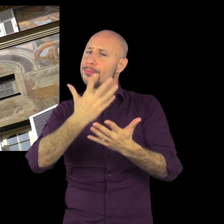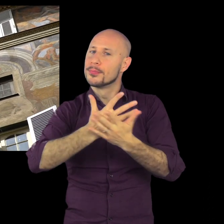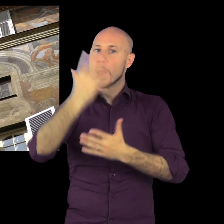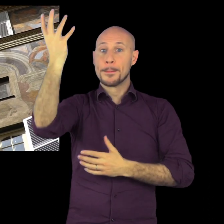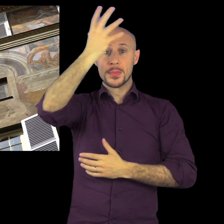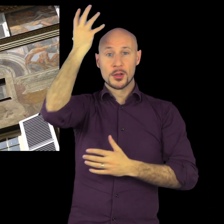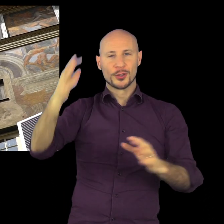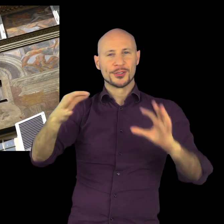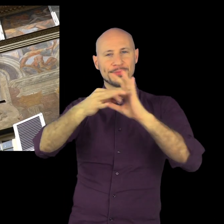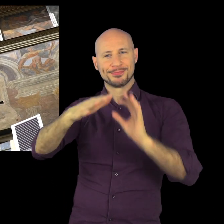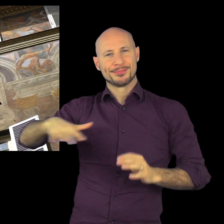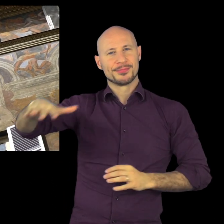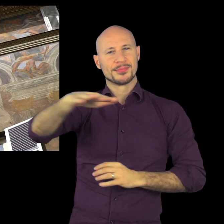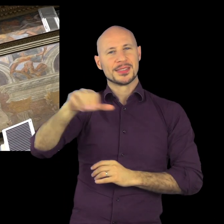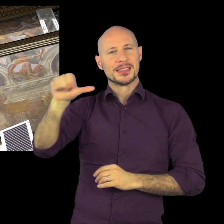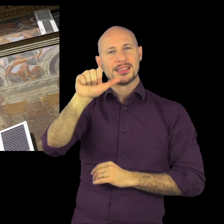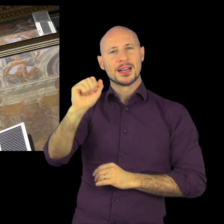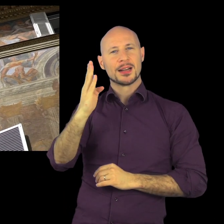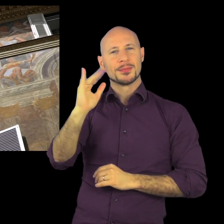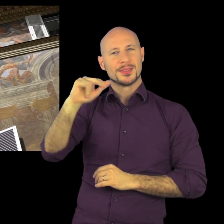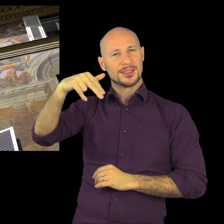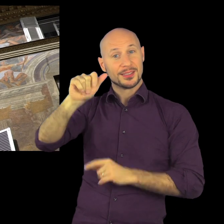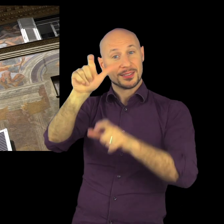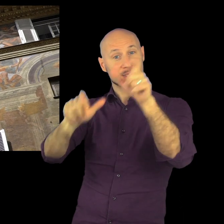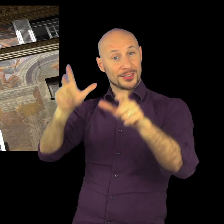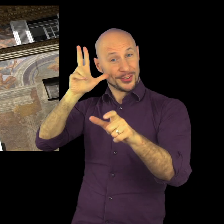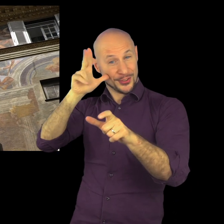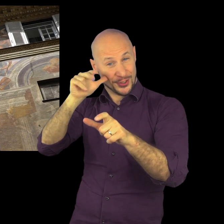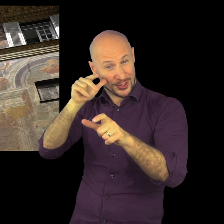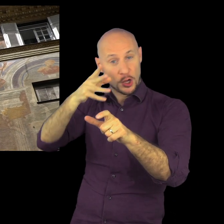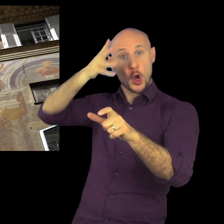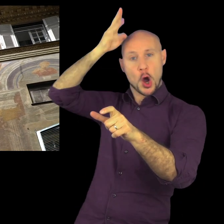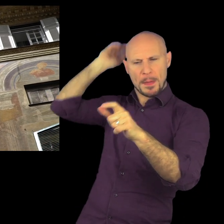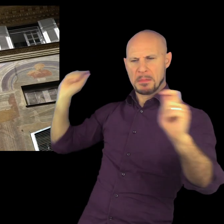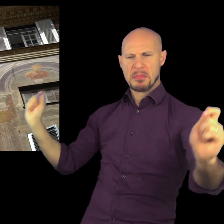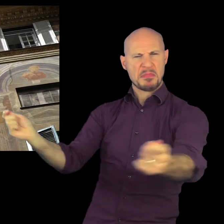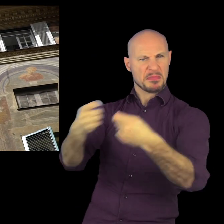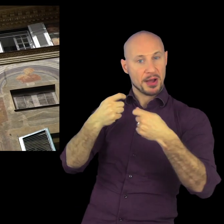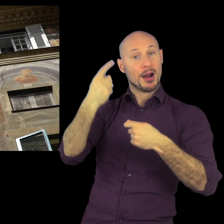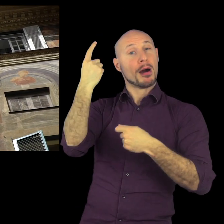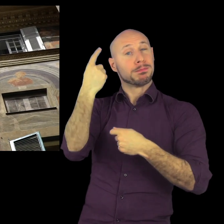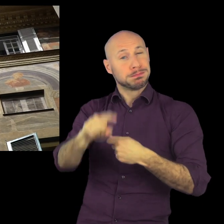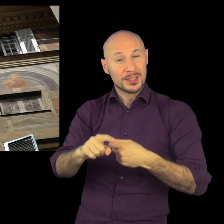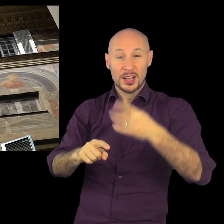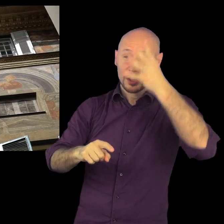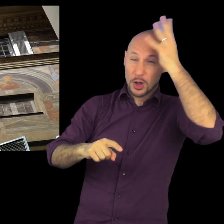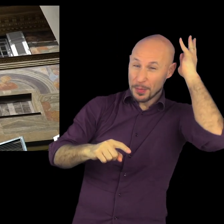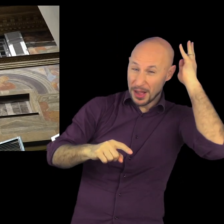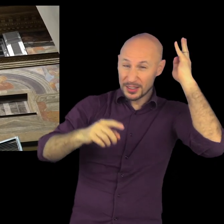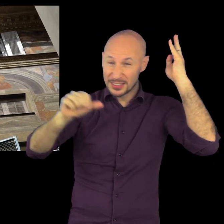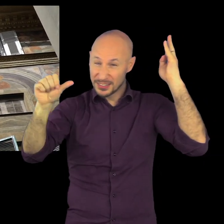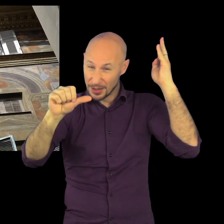riprende nell'intera fascia decorativa sotto il tetto, il mito del Ratto delle Sabine, quell'unione